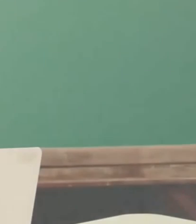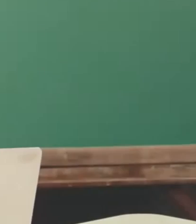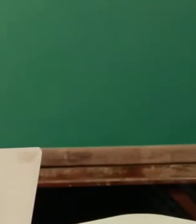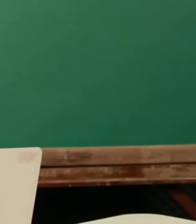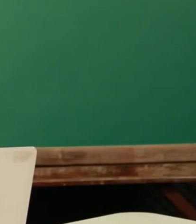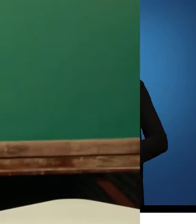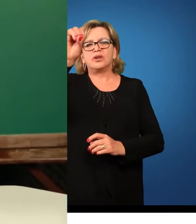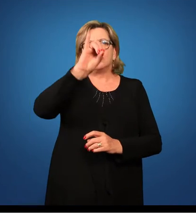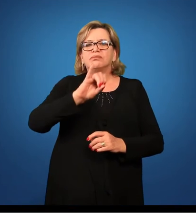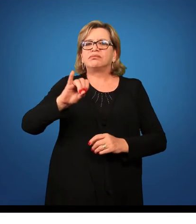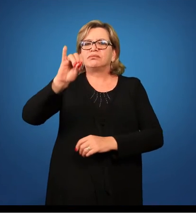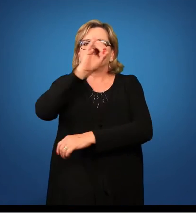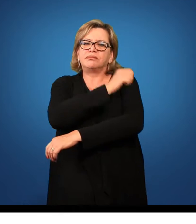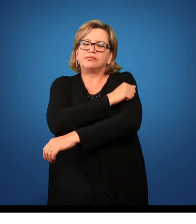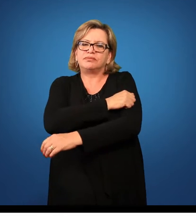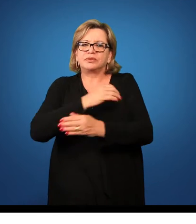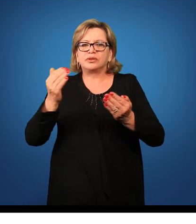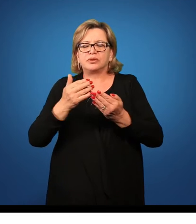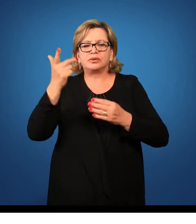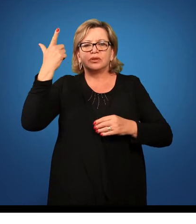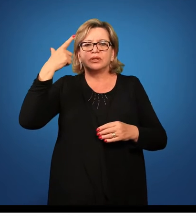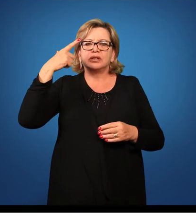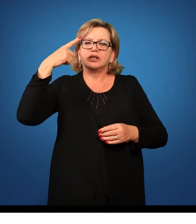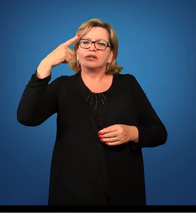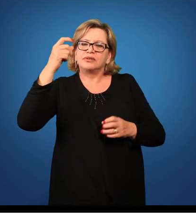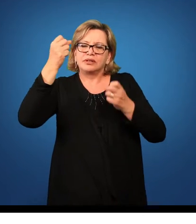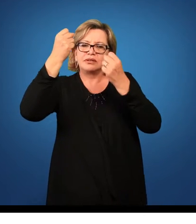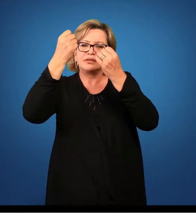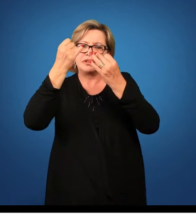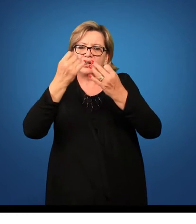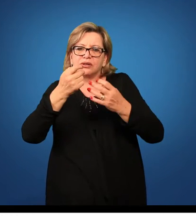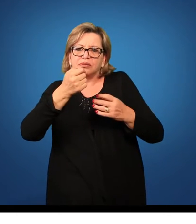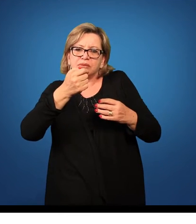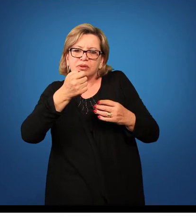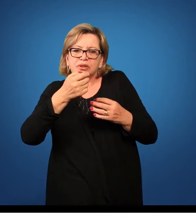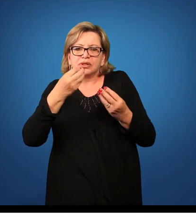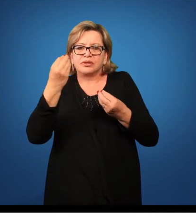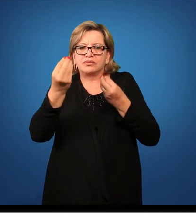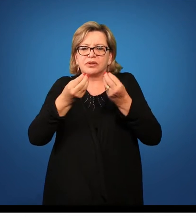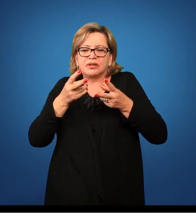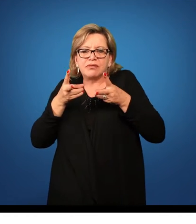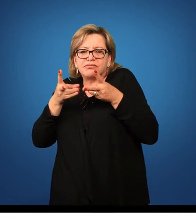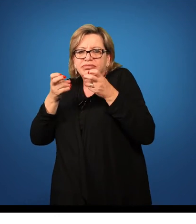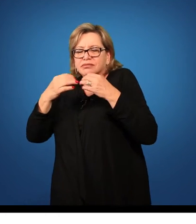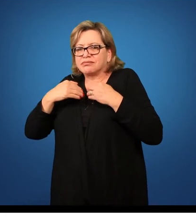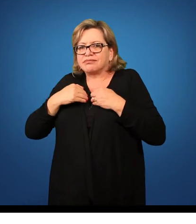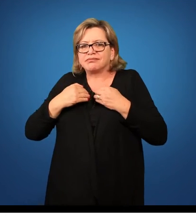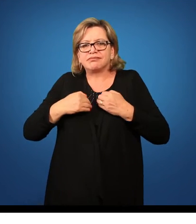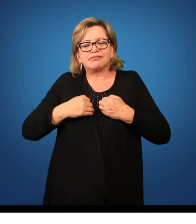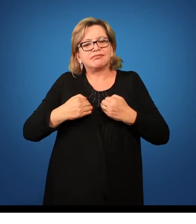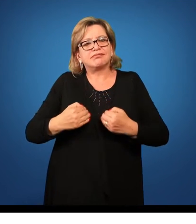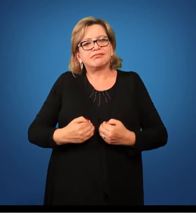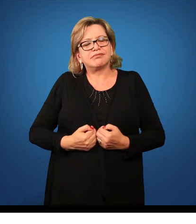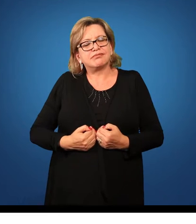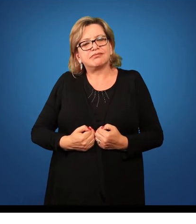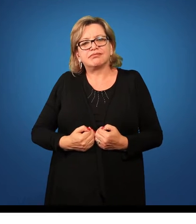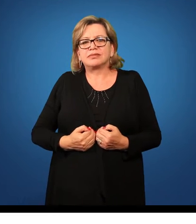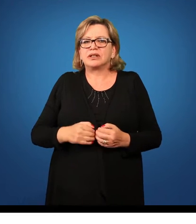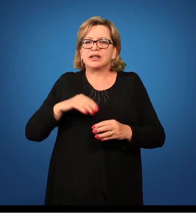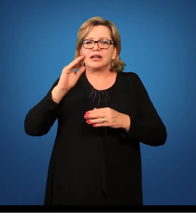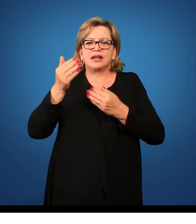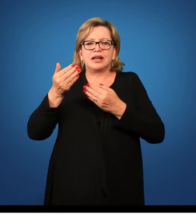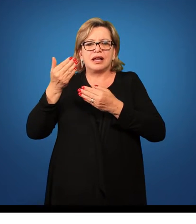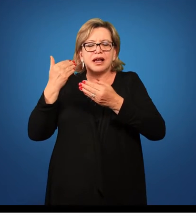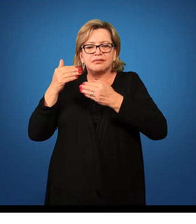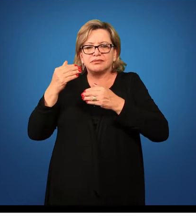Olá, alunos! Estamos aqui novamente para tratar um pouquinho sobre a questão da percepção corporal. Até